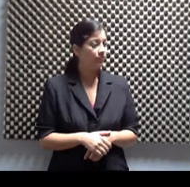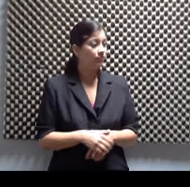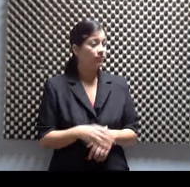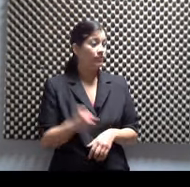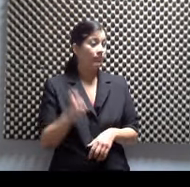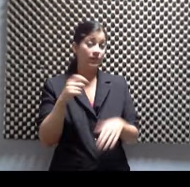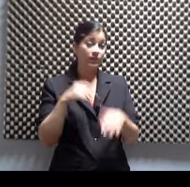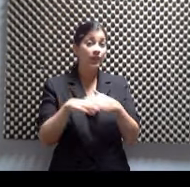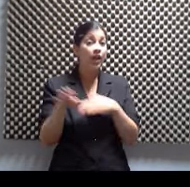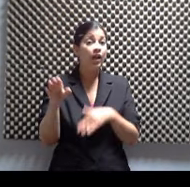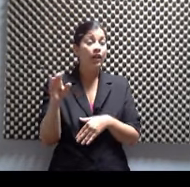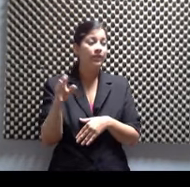la página. Bajo el nombre.